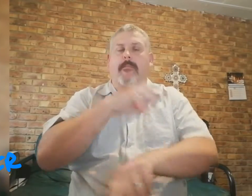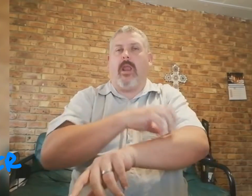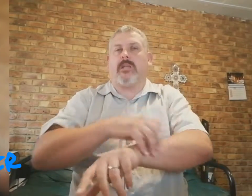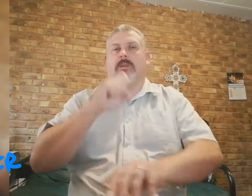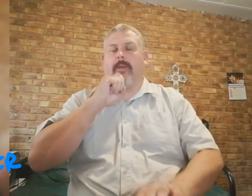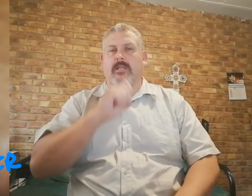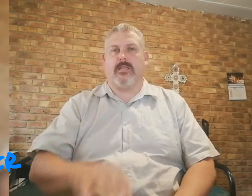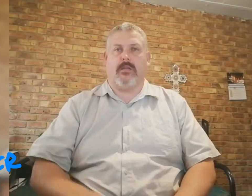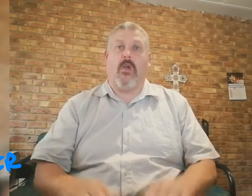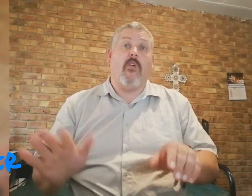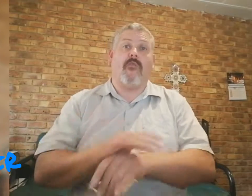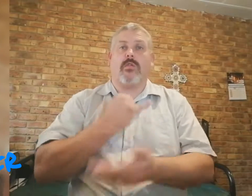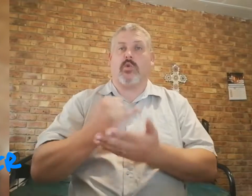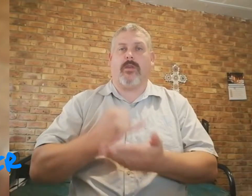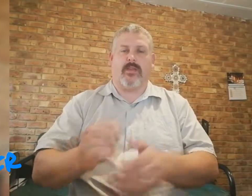malatse manse, oor sonde.